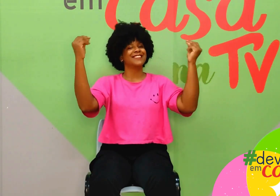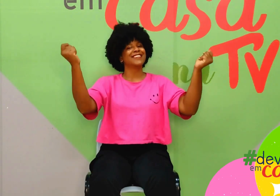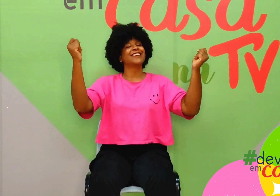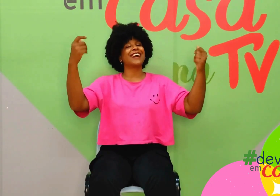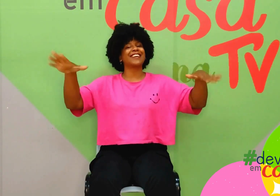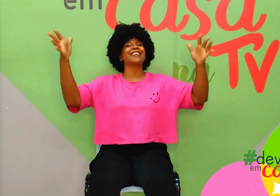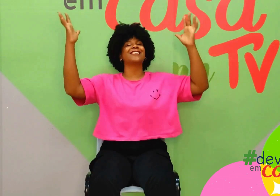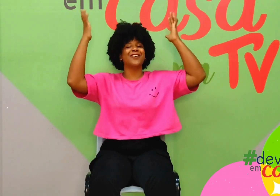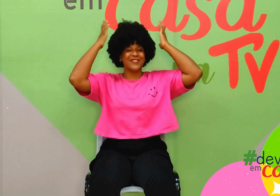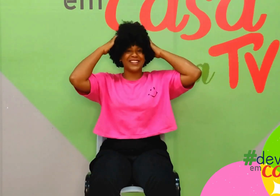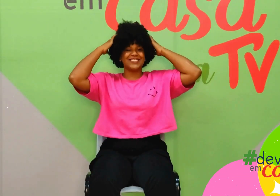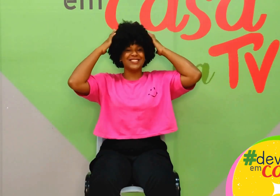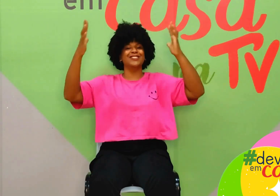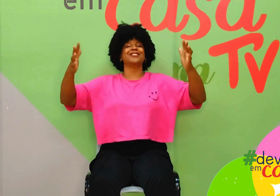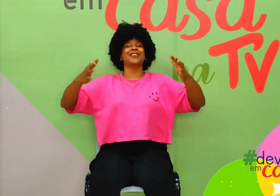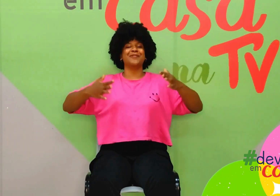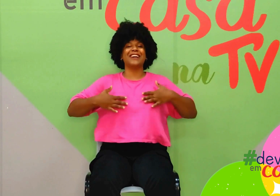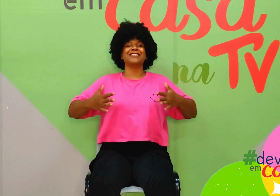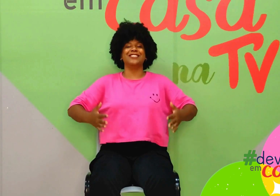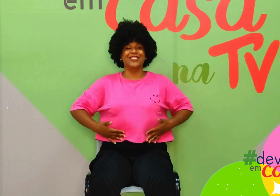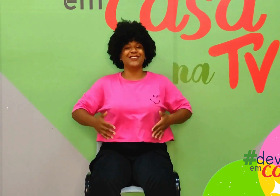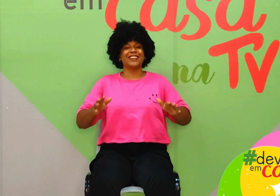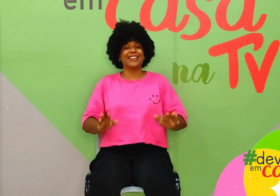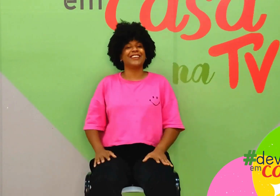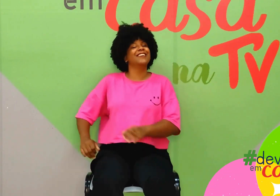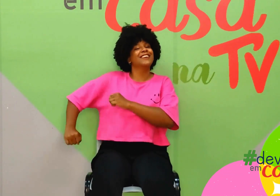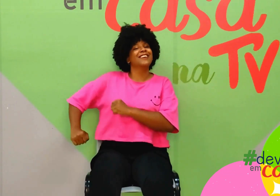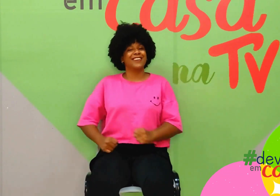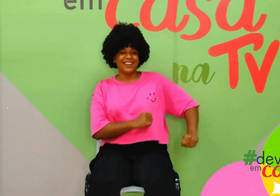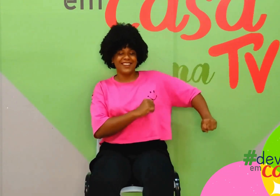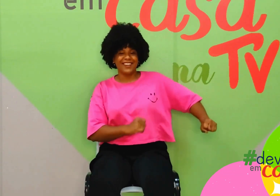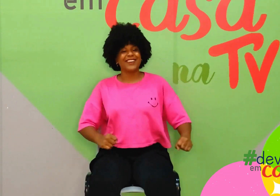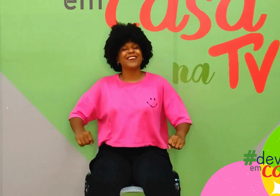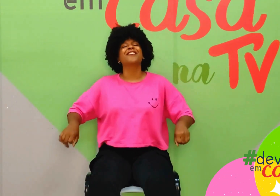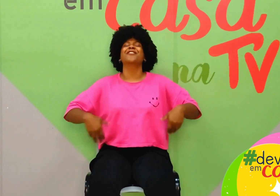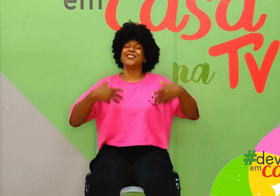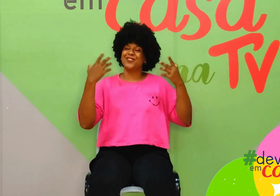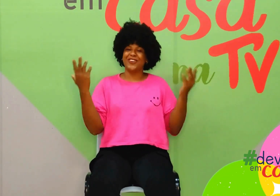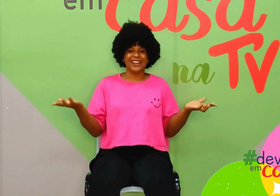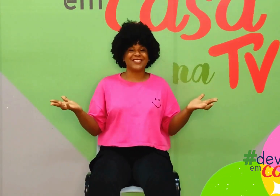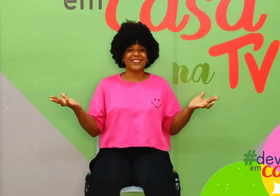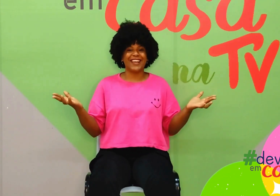Caqui, tomate, o tomate, o caqui. Muito fácil, né?